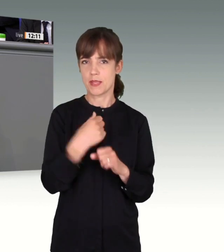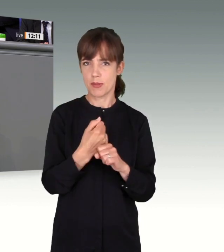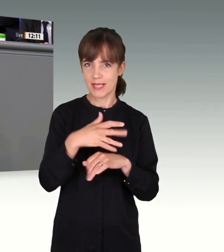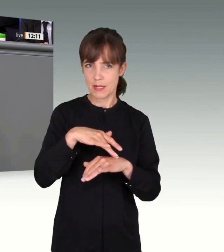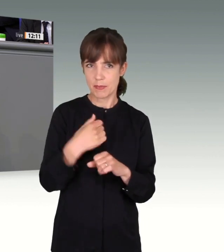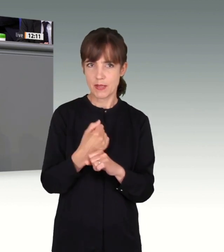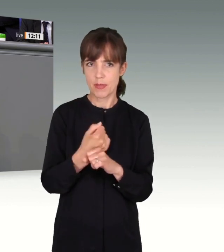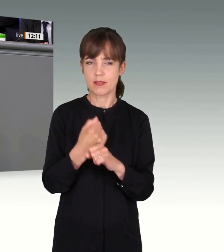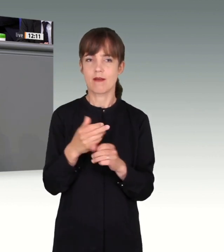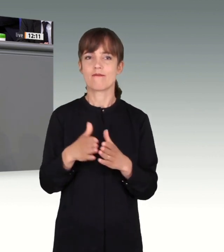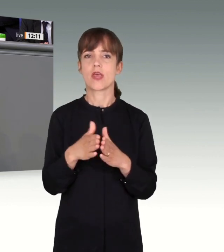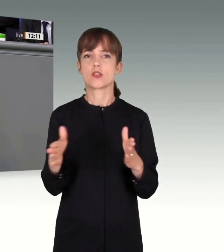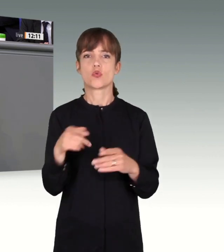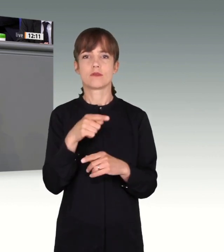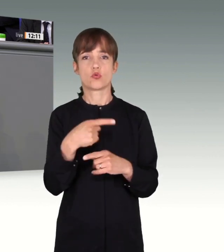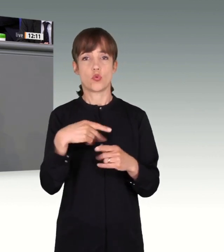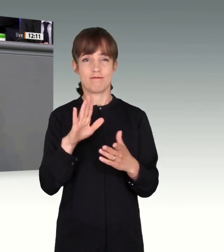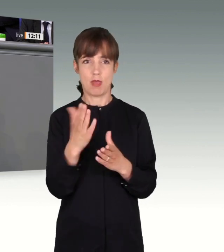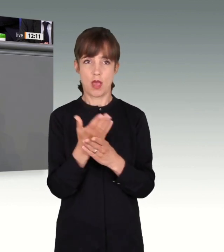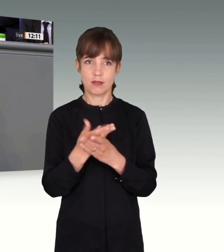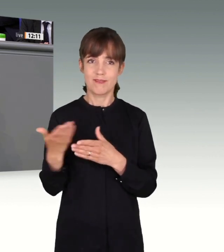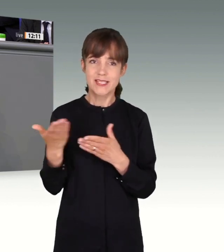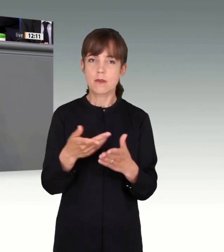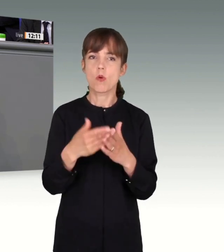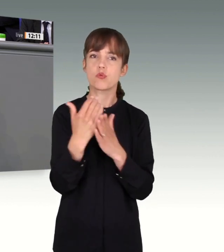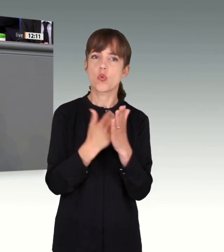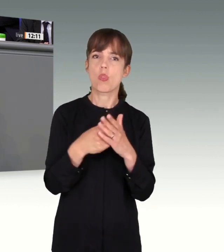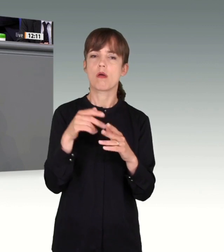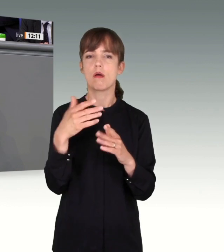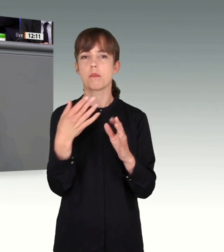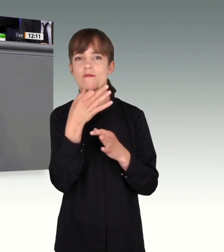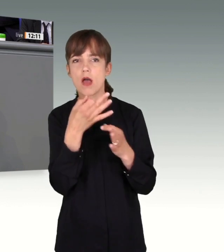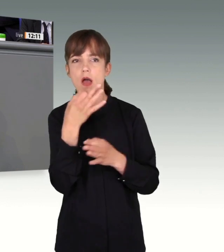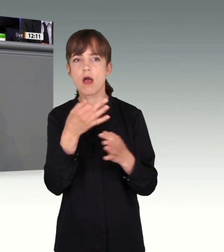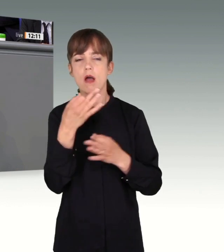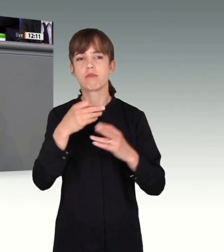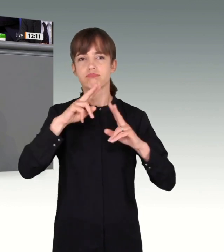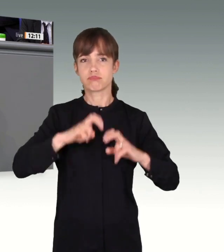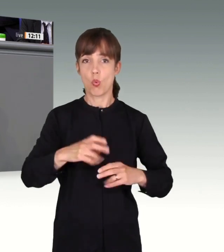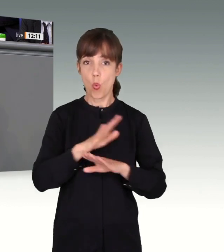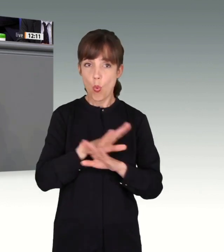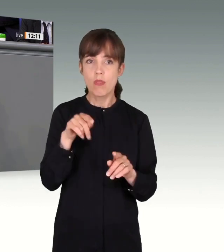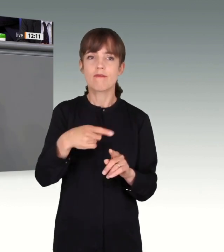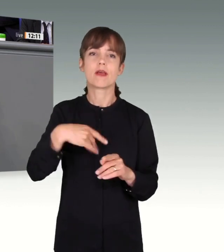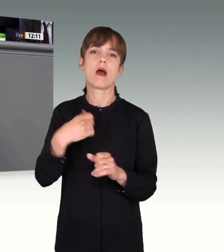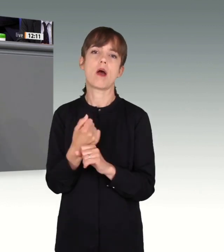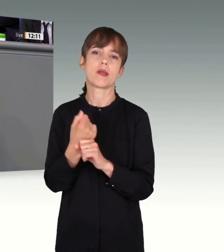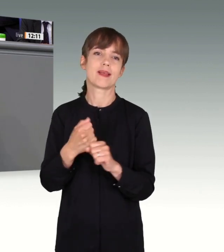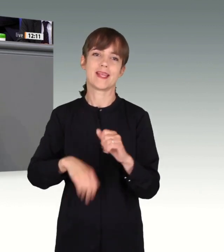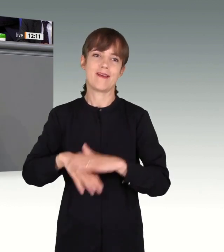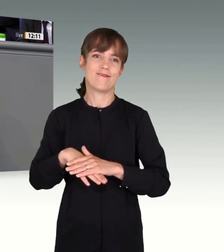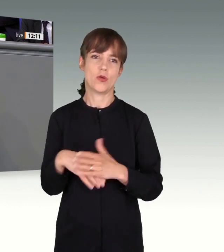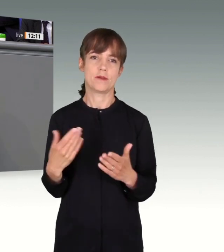der Behörden des Bundes und der Länder nicht vergessen, die dem Ausschuss zur Verfügung standen, und die zahlreichen Mitarbeiterinnen und Mitarbeiter, die die Akten rausgesucht haben und